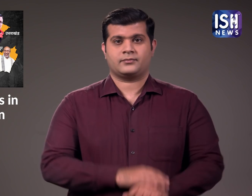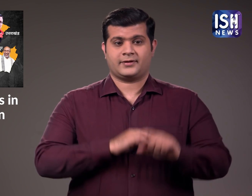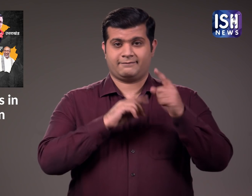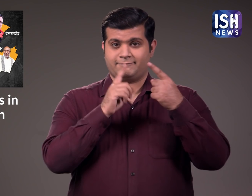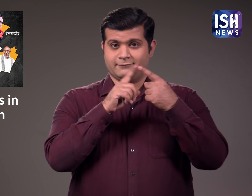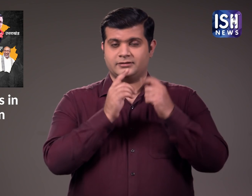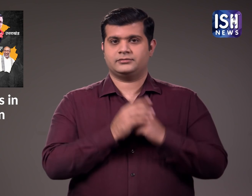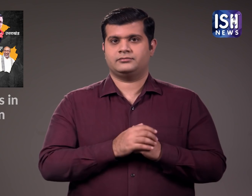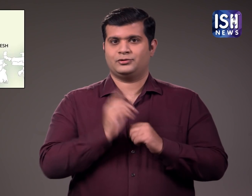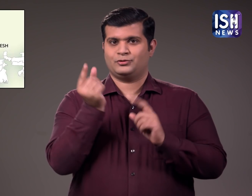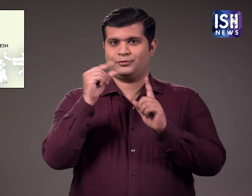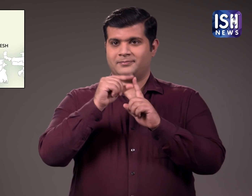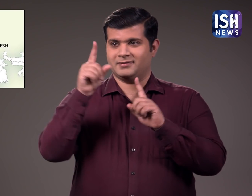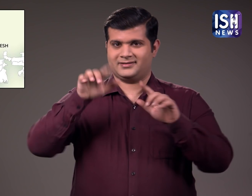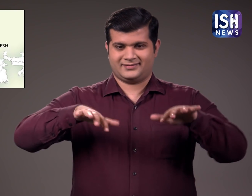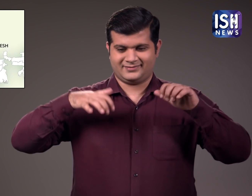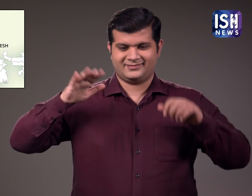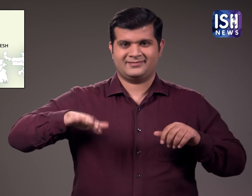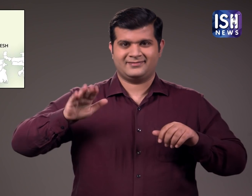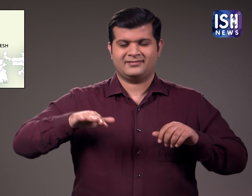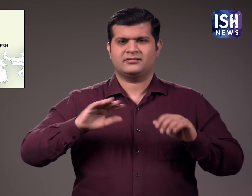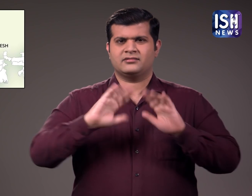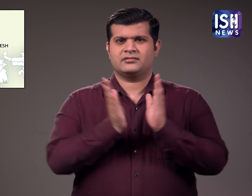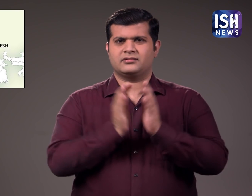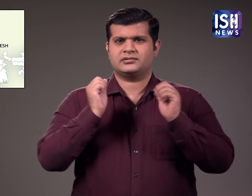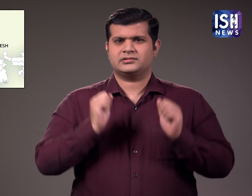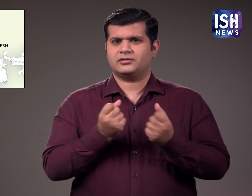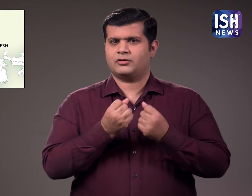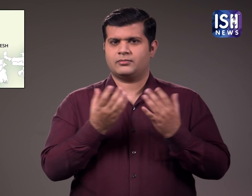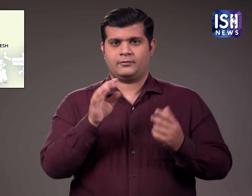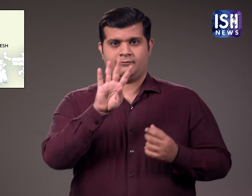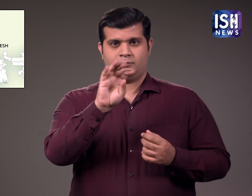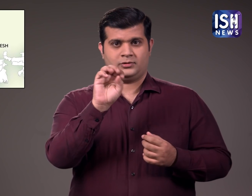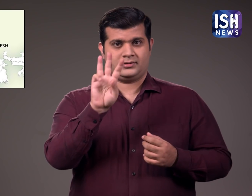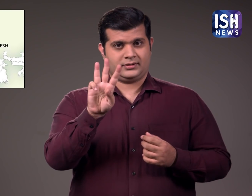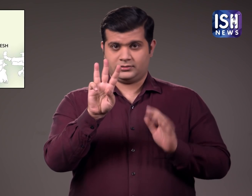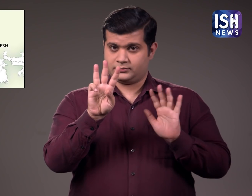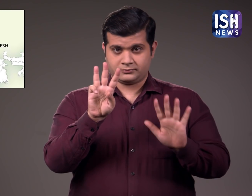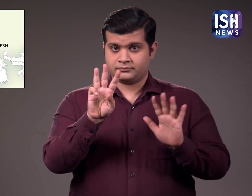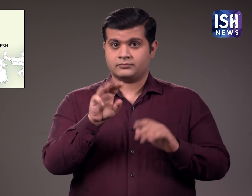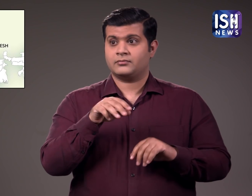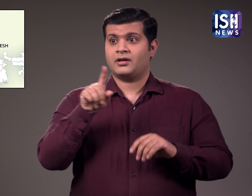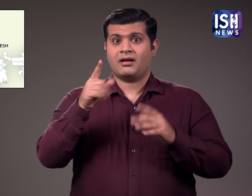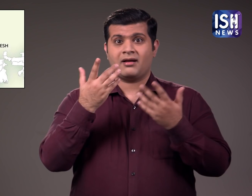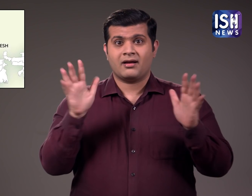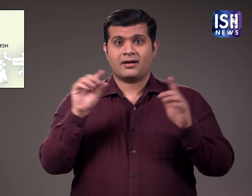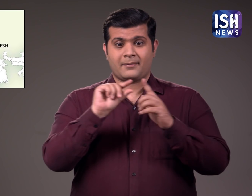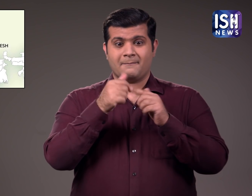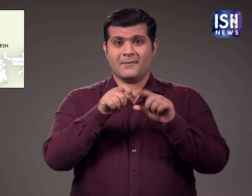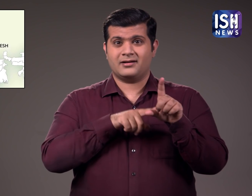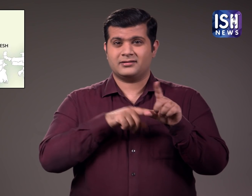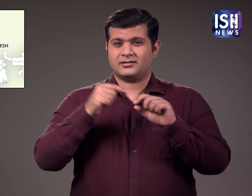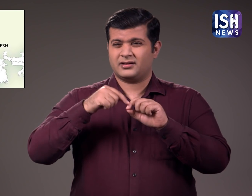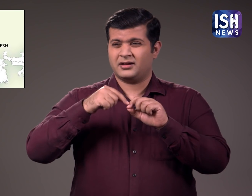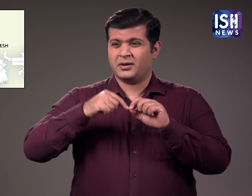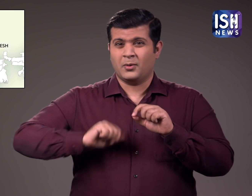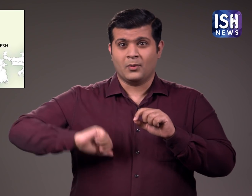उत्तर प्रदेश विधान सभा में कुल 403 सीटे हैं सरकार पराने के लिए किसी पार्टी को